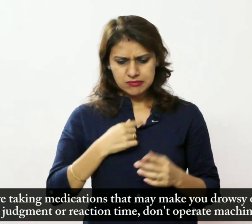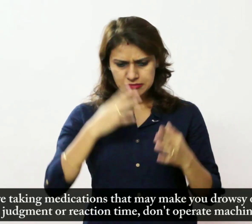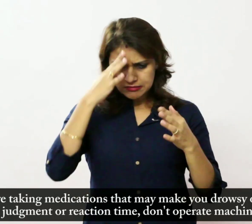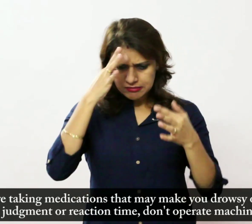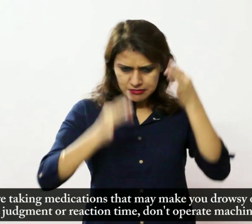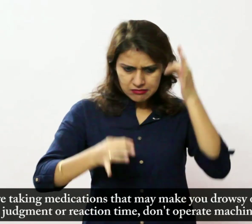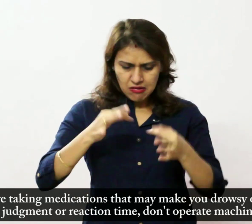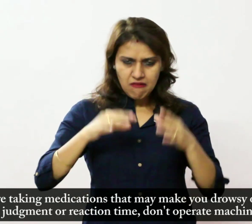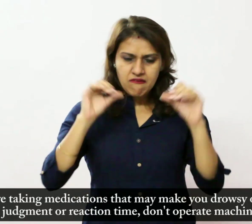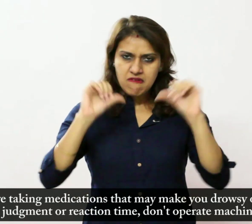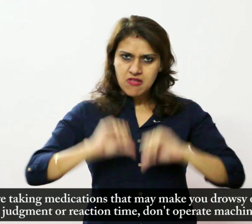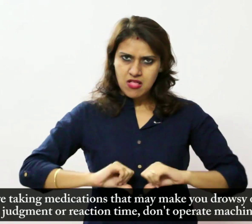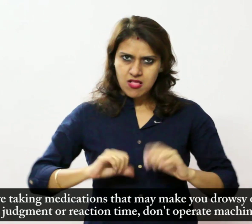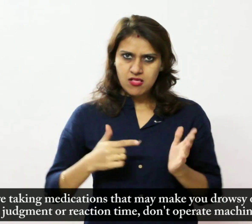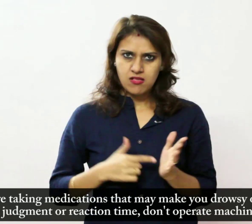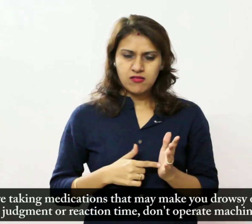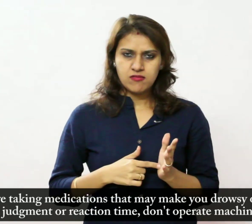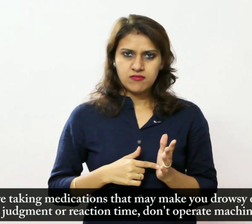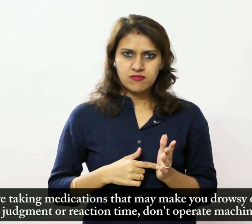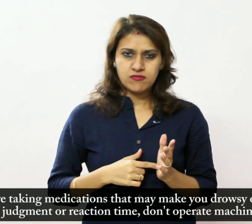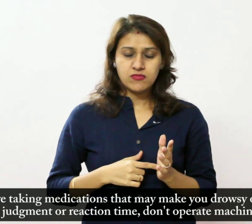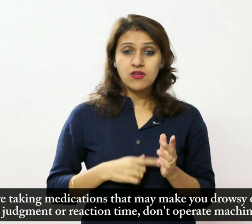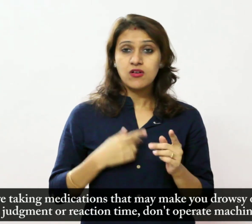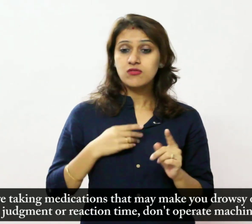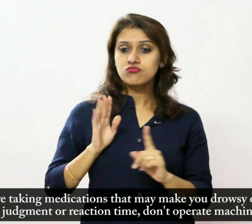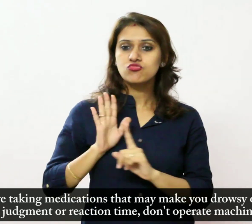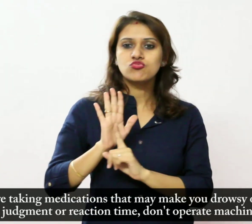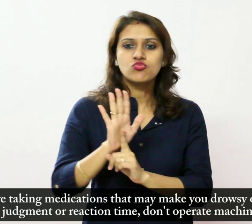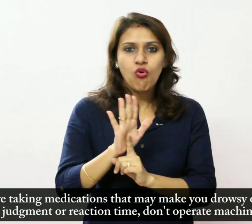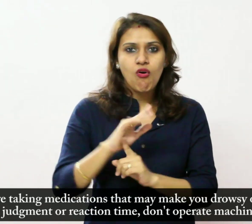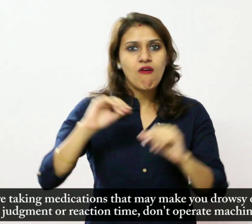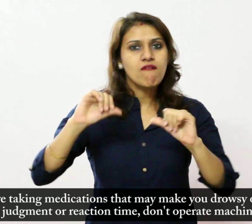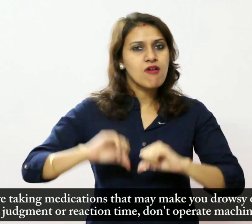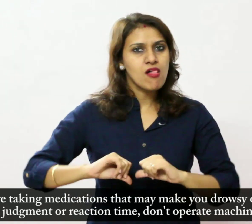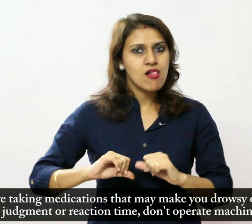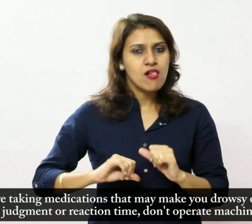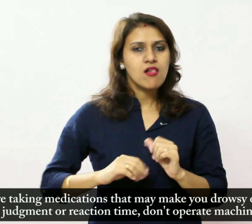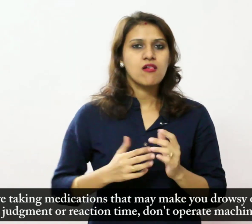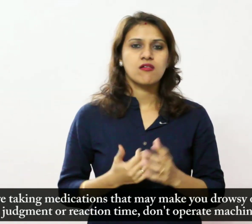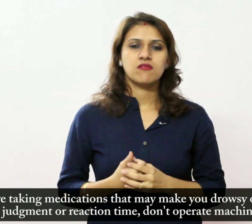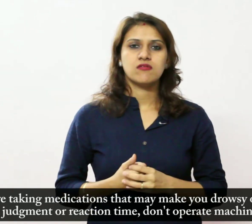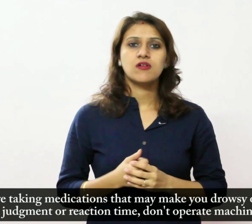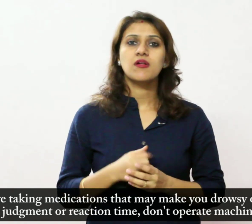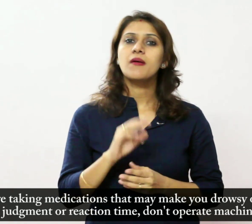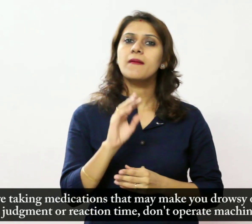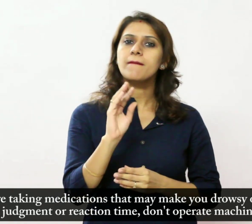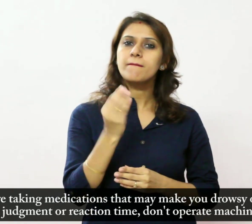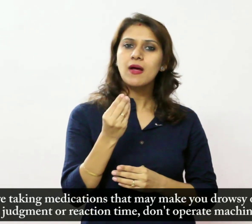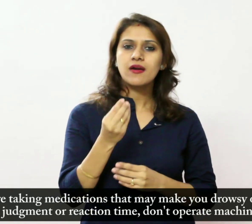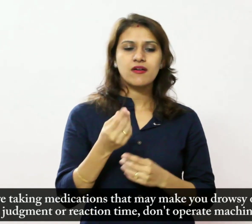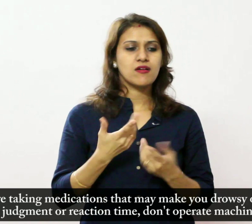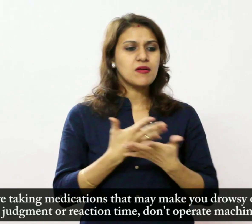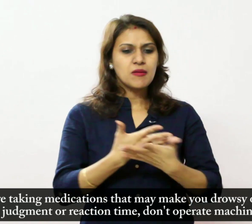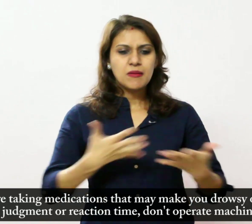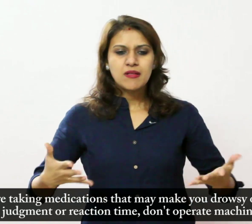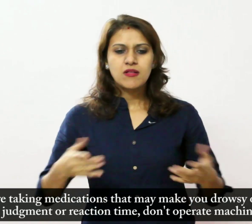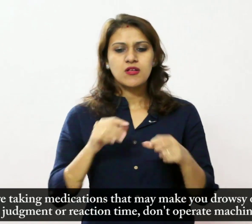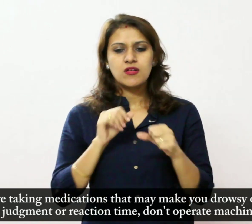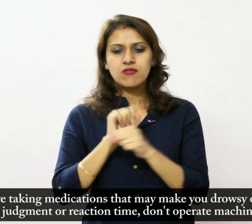प्रतीक्रिया का समय बिगाड सकती है तो मशीनरी का संचालन ना करें सीडिया चड़ें या